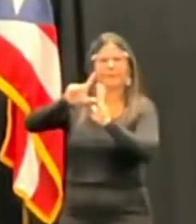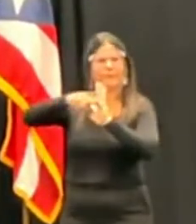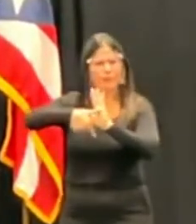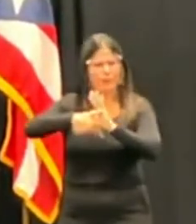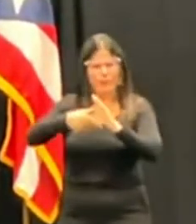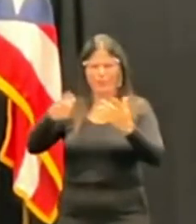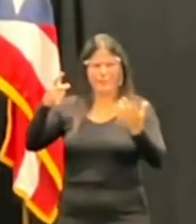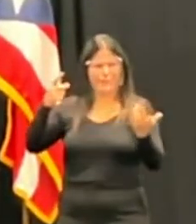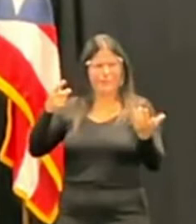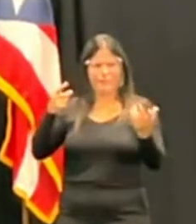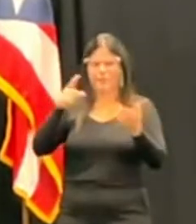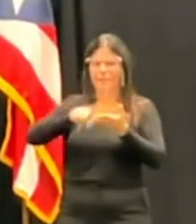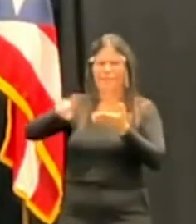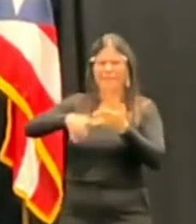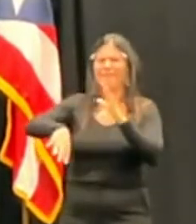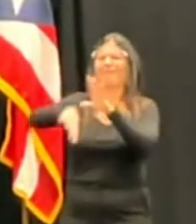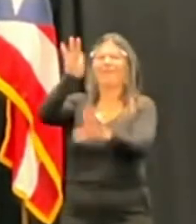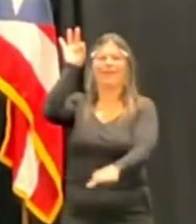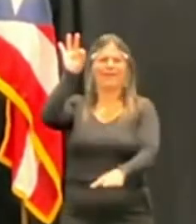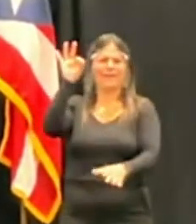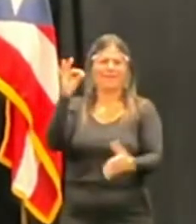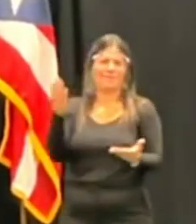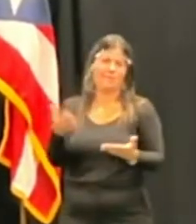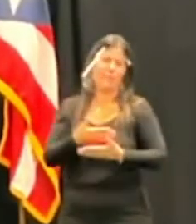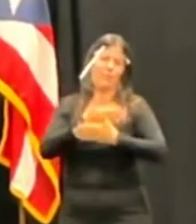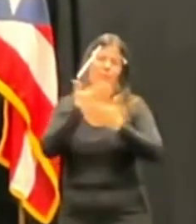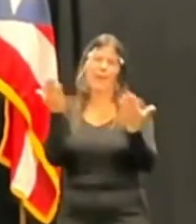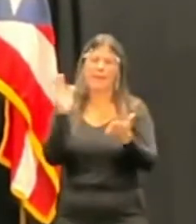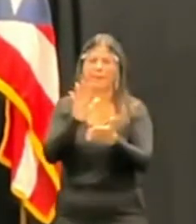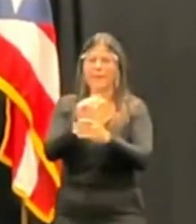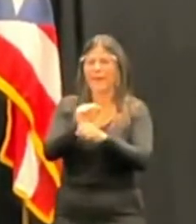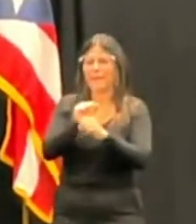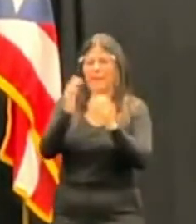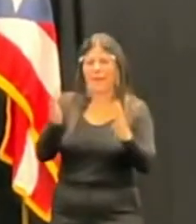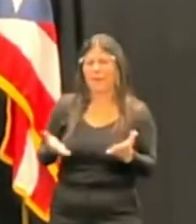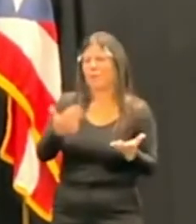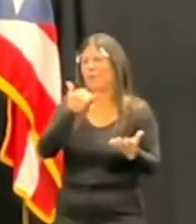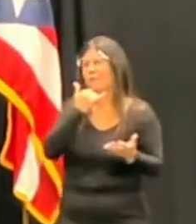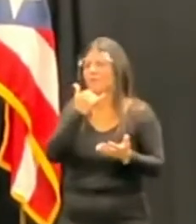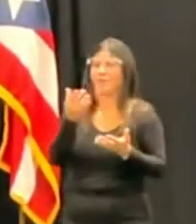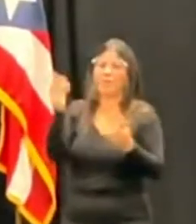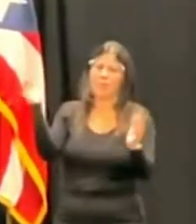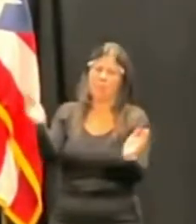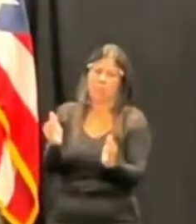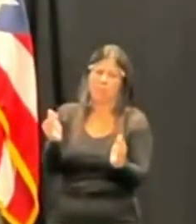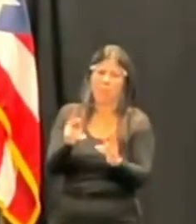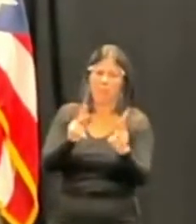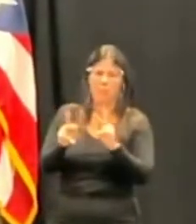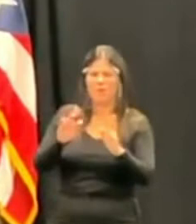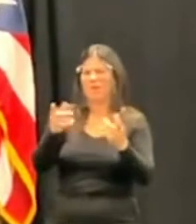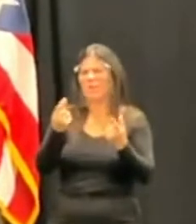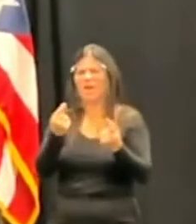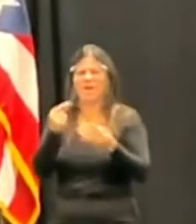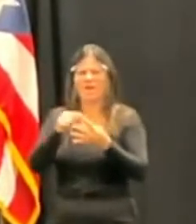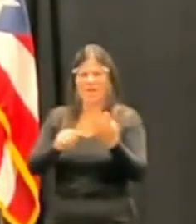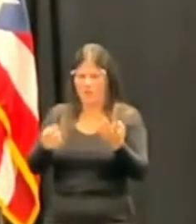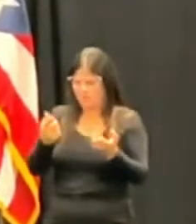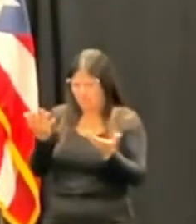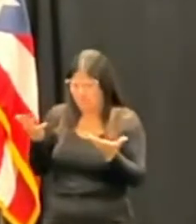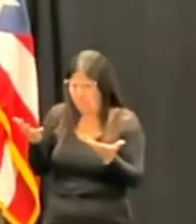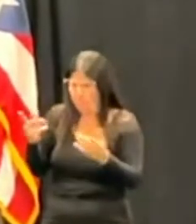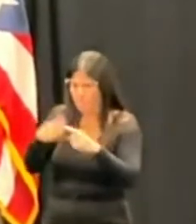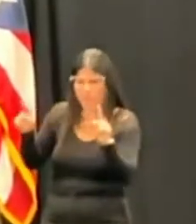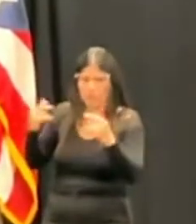¿verdad? Dicen que no hay mucho personal. ¿Cómo estaría haciendo ustedes que de tal manera que cuando empiezan una auditoría de